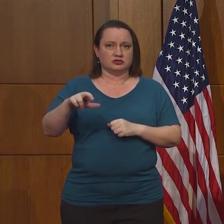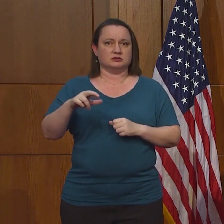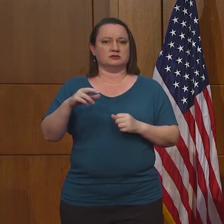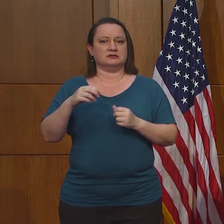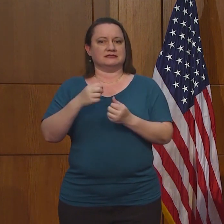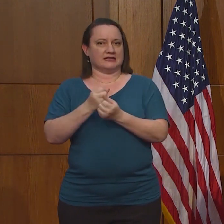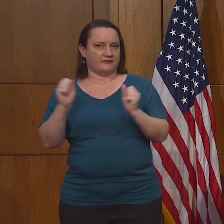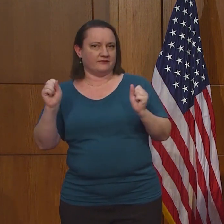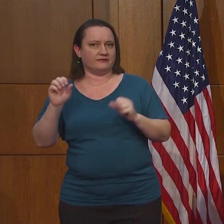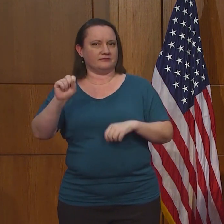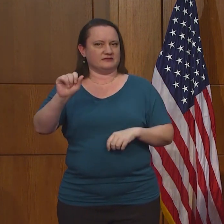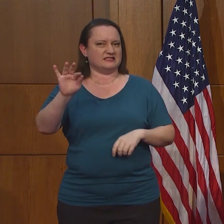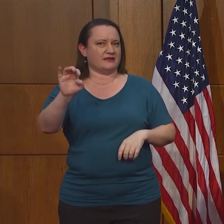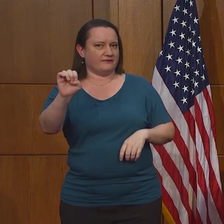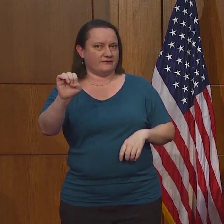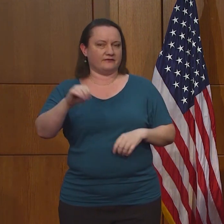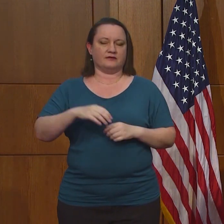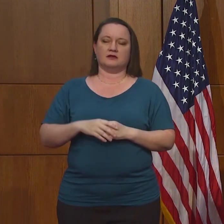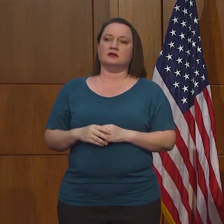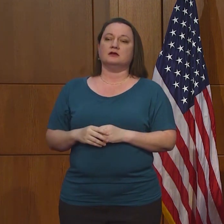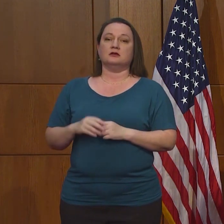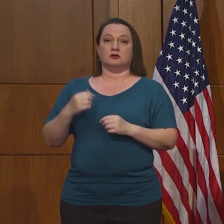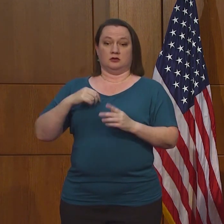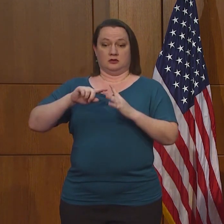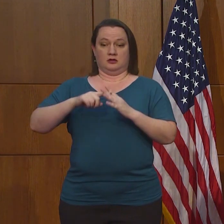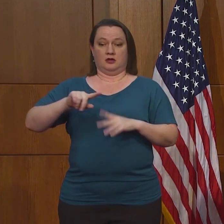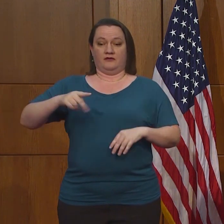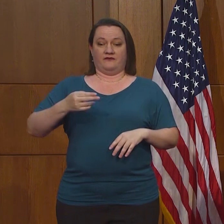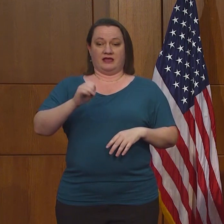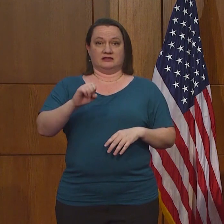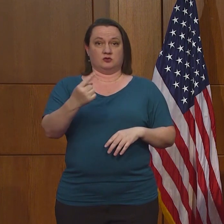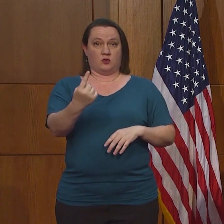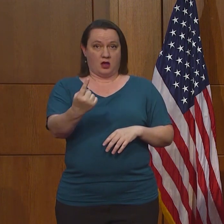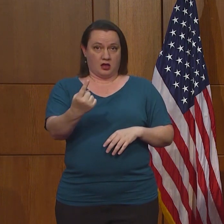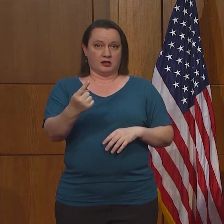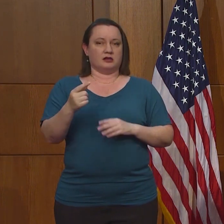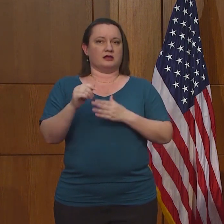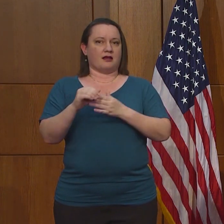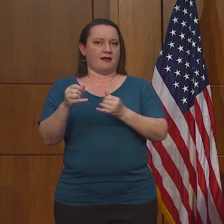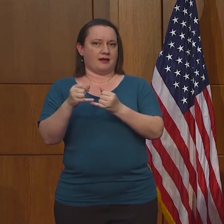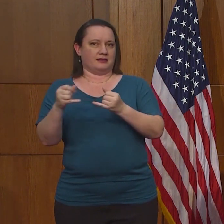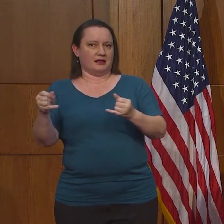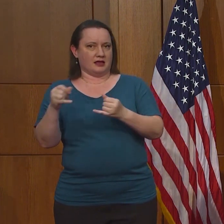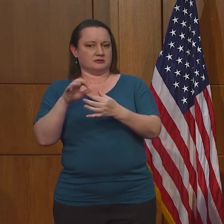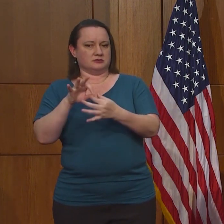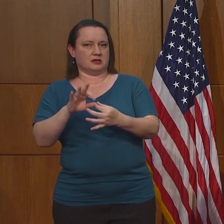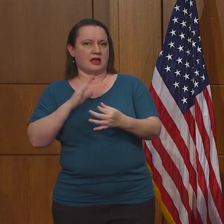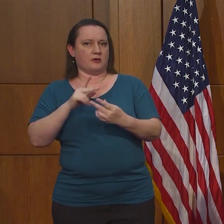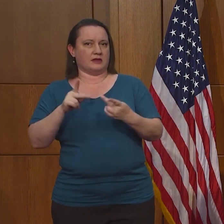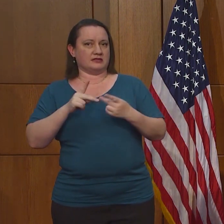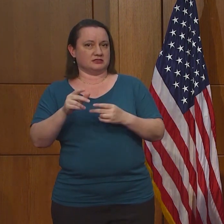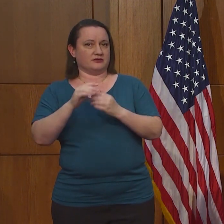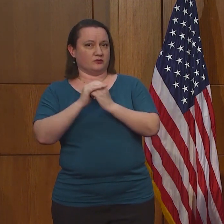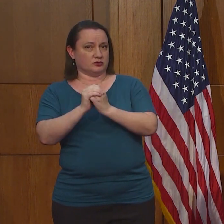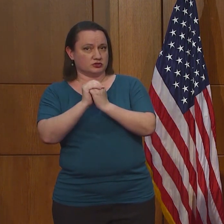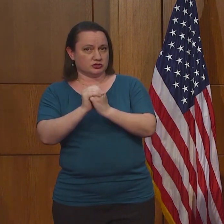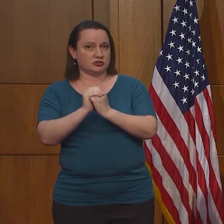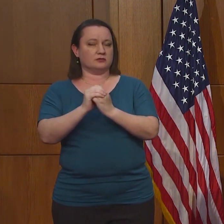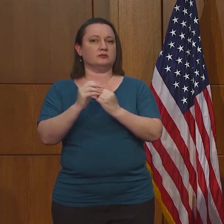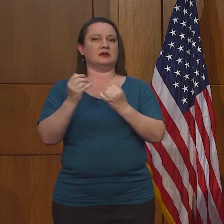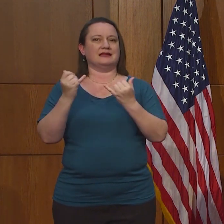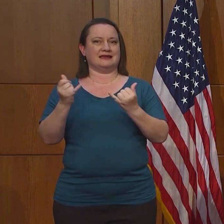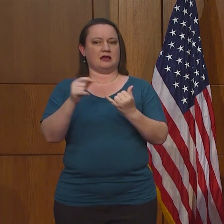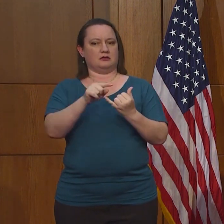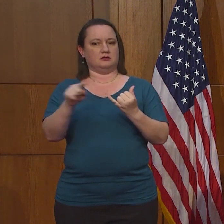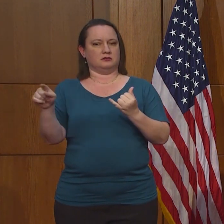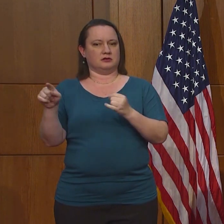pueda hacer de una manera segura. Cuando entramos a la fase 1, cambiamos nuestras pautas acerca de las